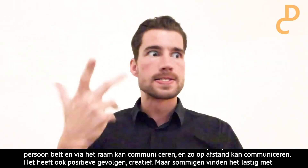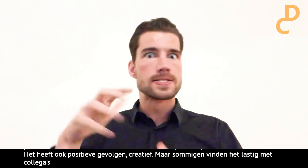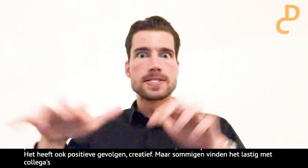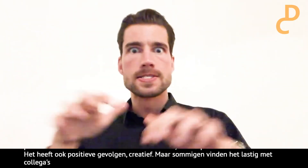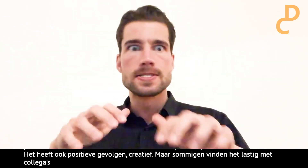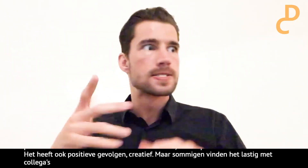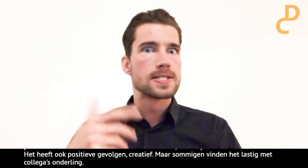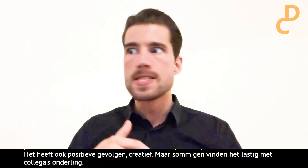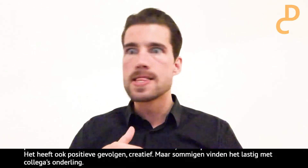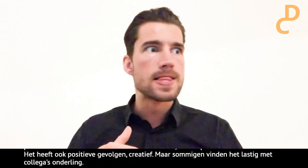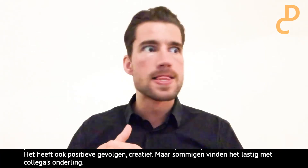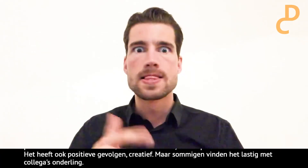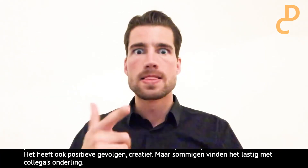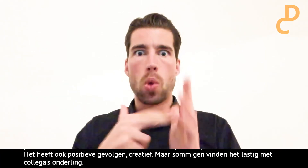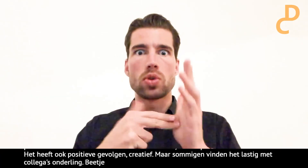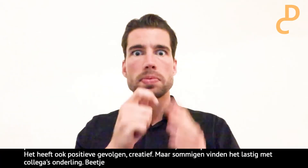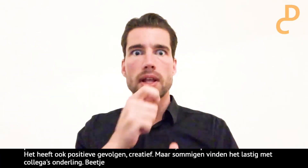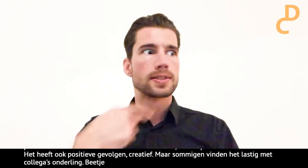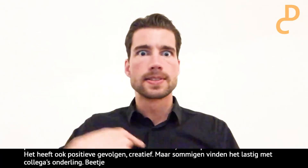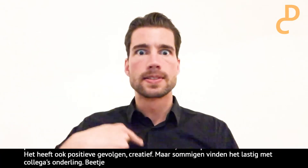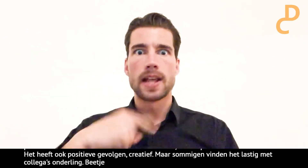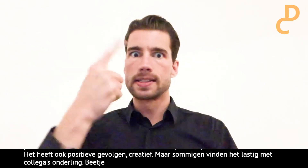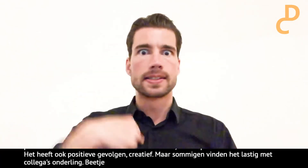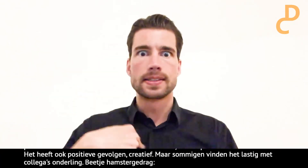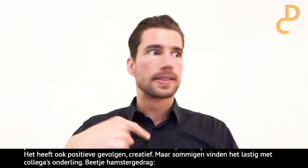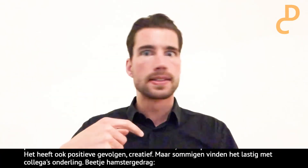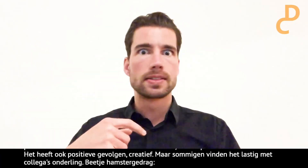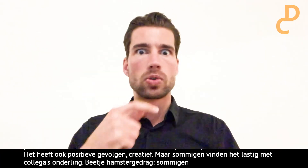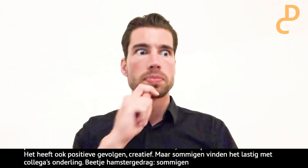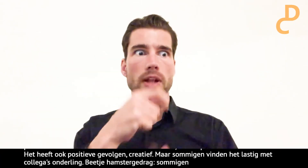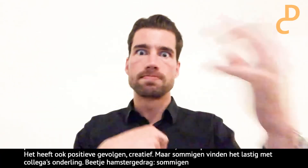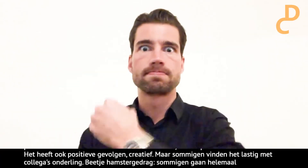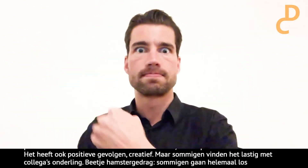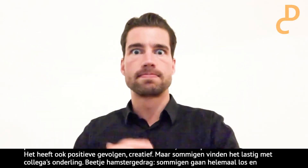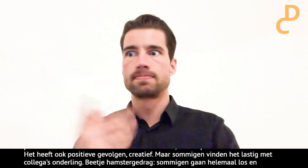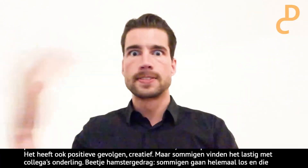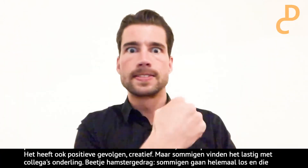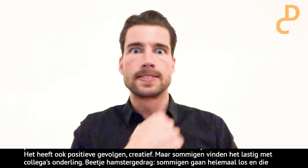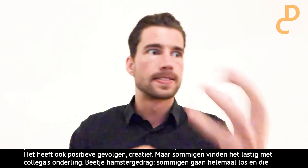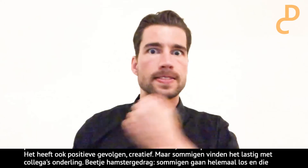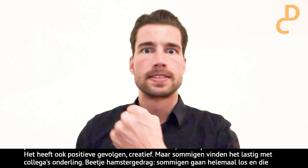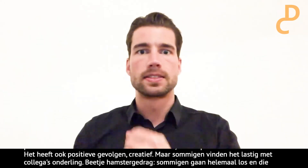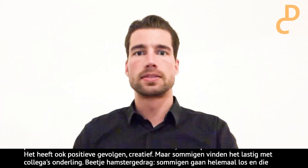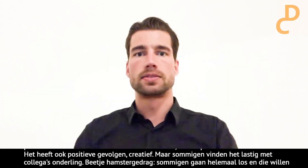hamstergedrag. Sommigen gaan echt helemaal los. Die willen heel graag opdrachten en die moeten voor mij en die zijn ze echt aan het